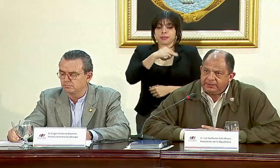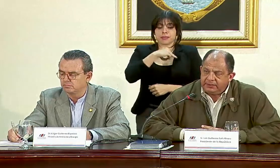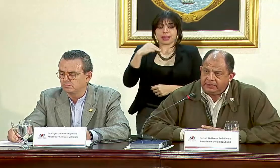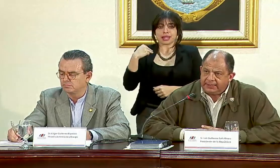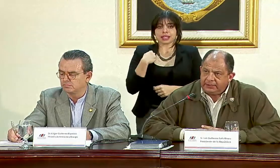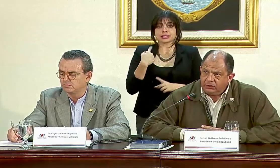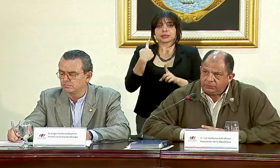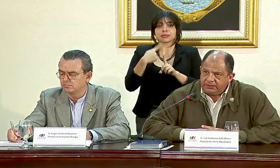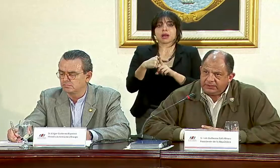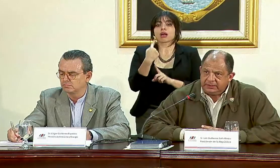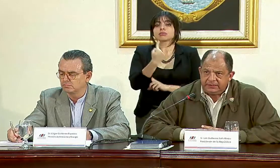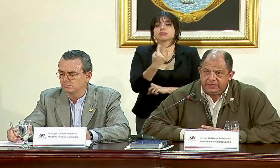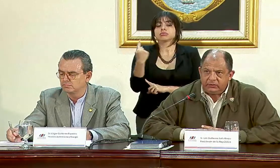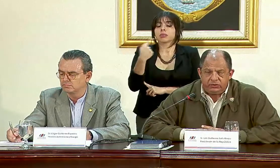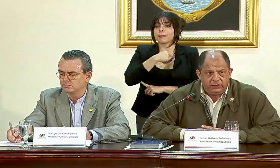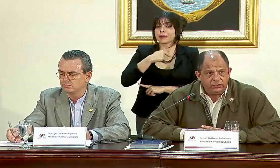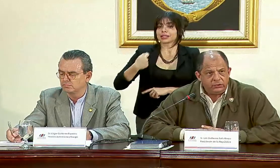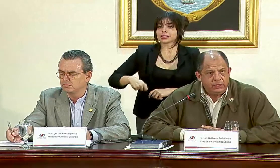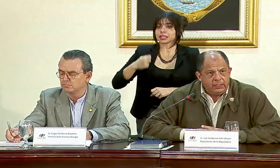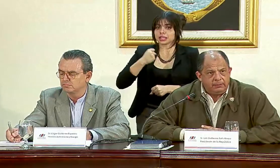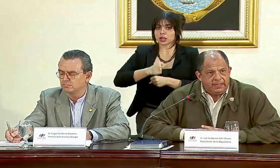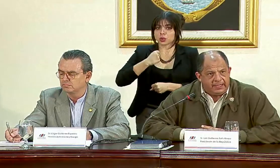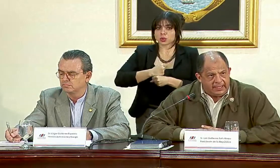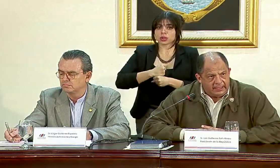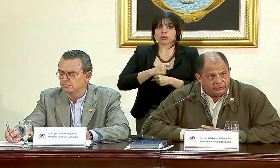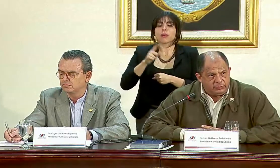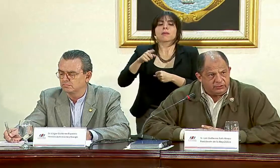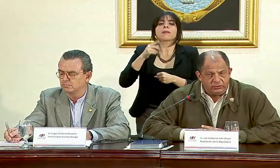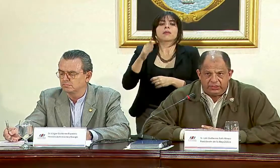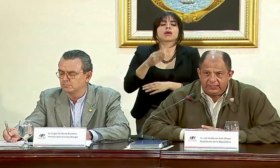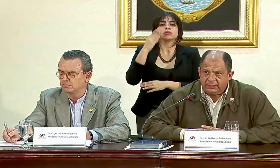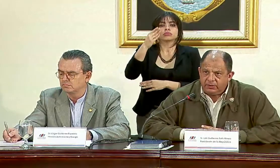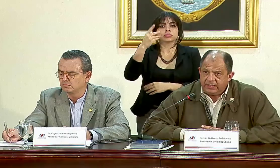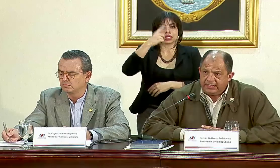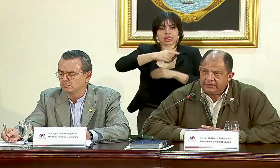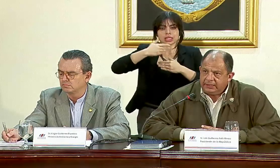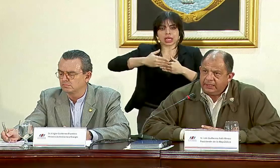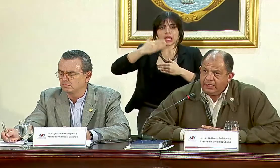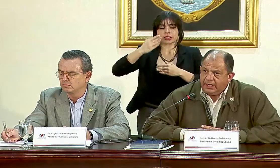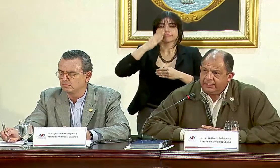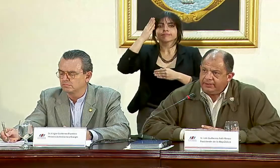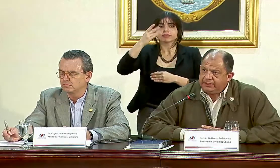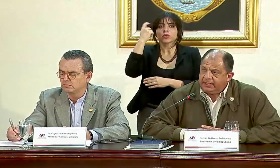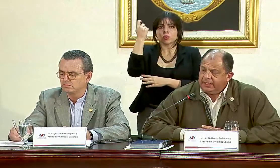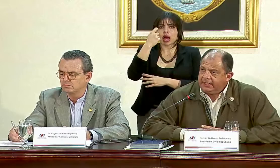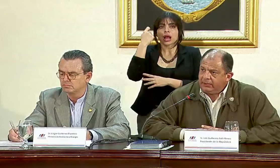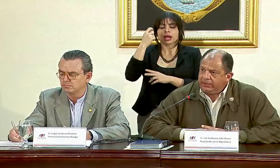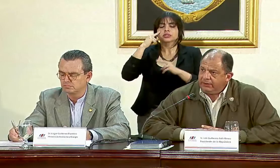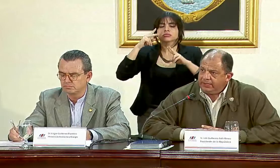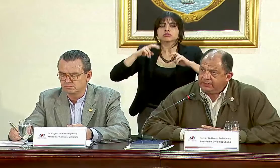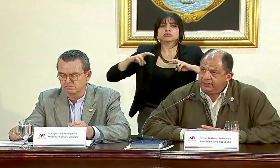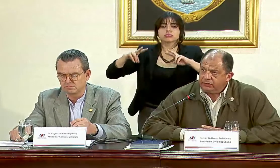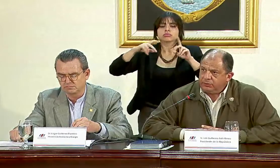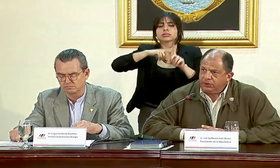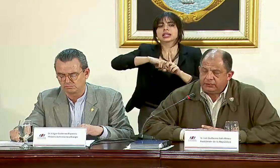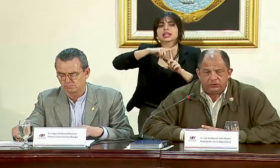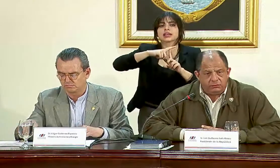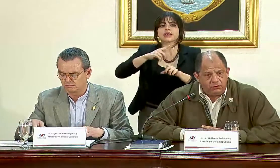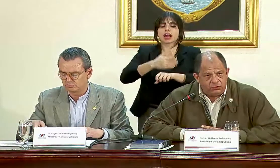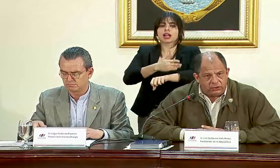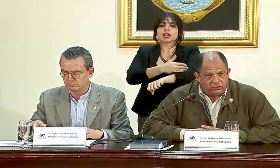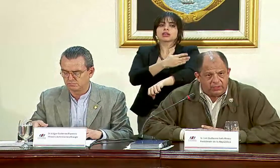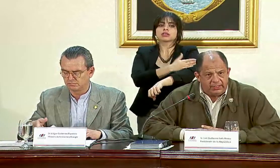las y los presidentes ejecutivos viajarán en los próximos días a Guanacaste a revisar el grado de avance de esos